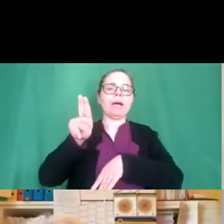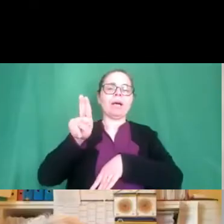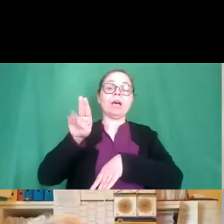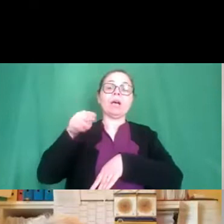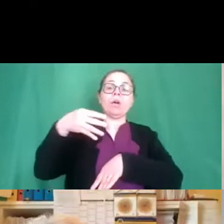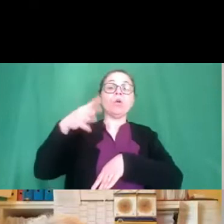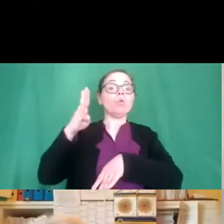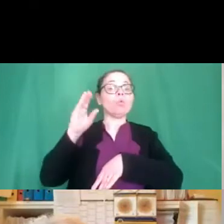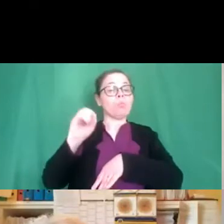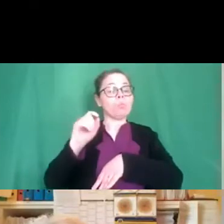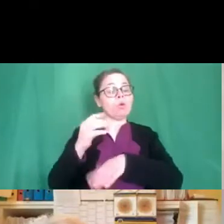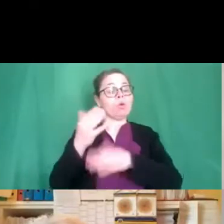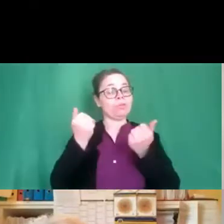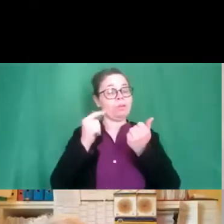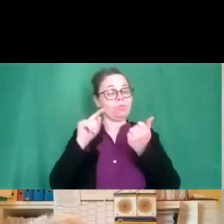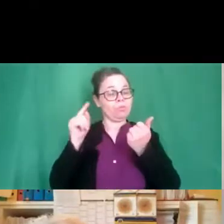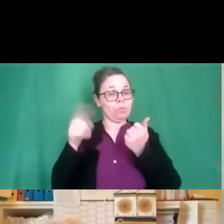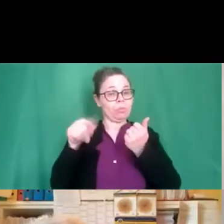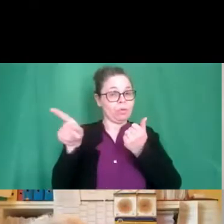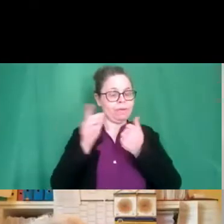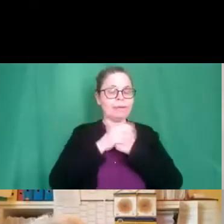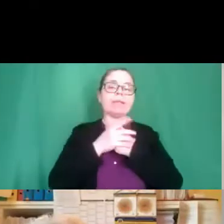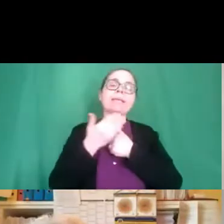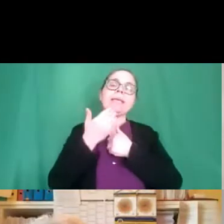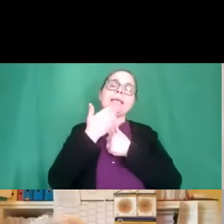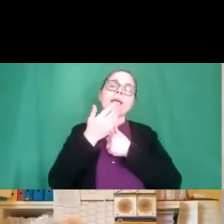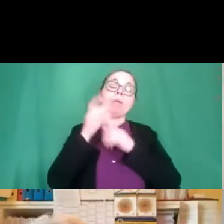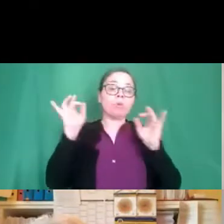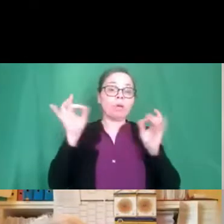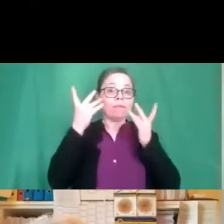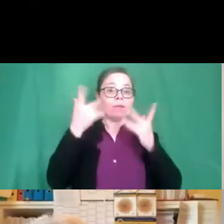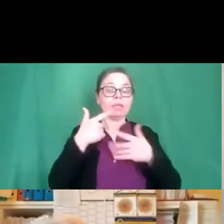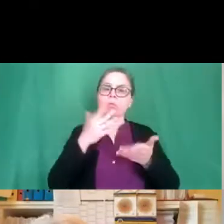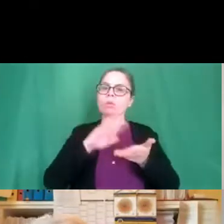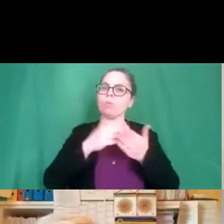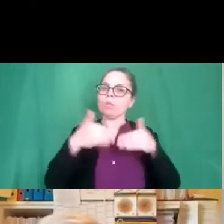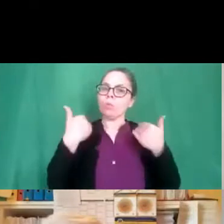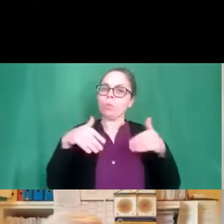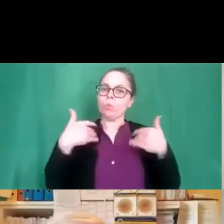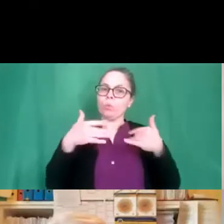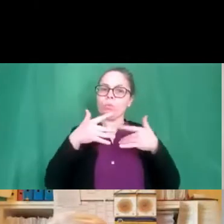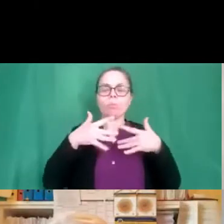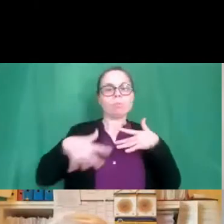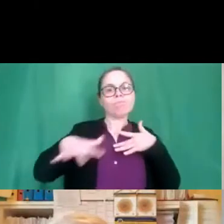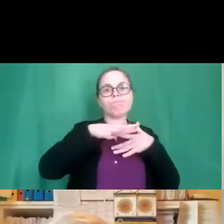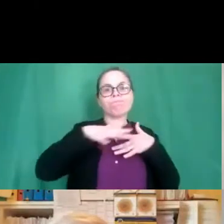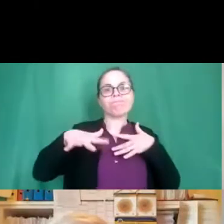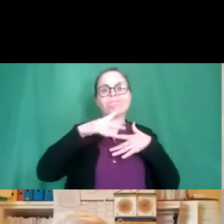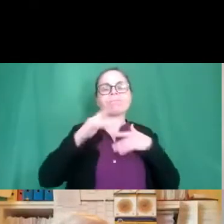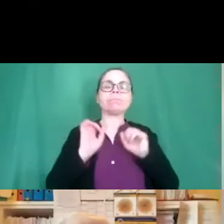questa iniziativa perché è veramente un'iniziativa molto importante sul eh sul territorio e